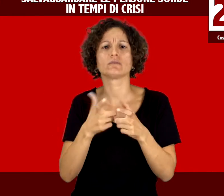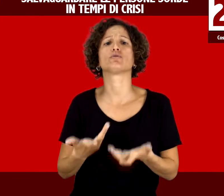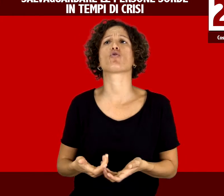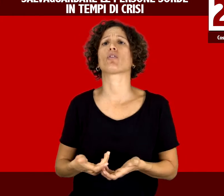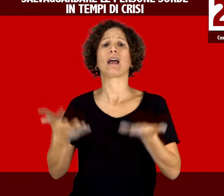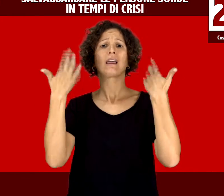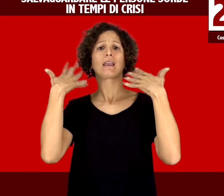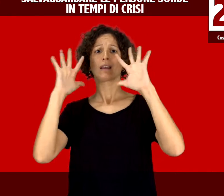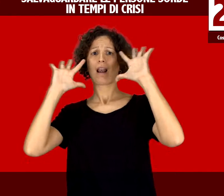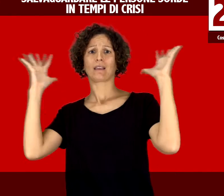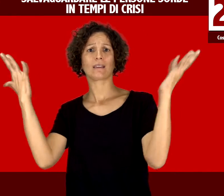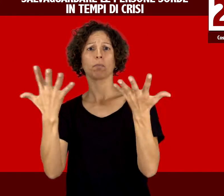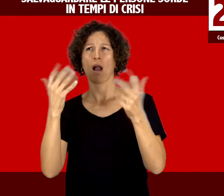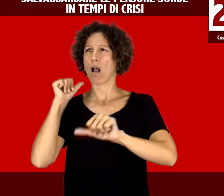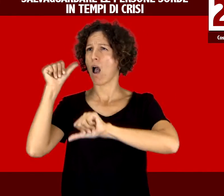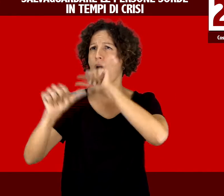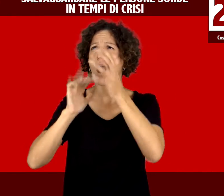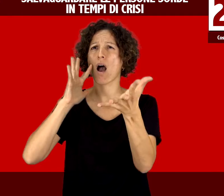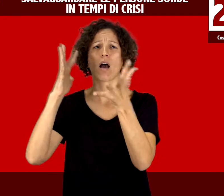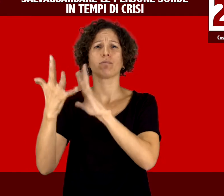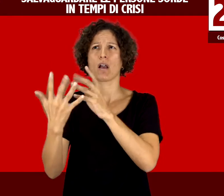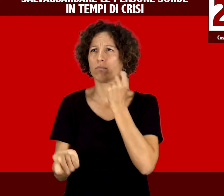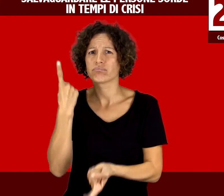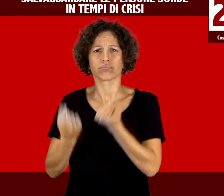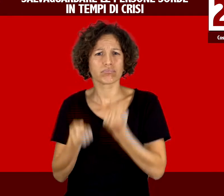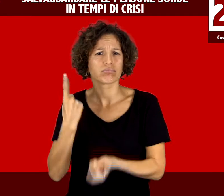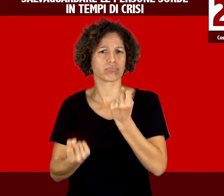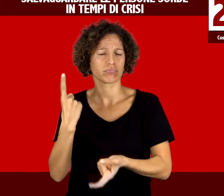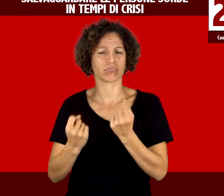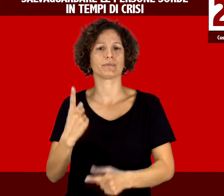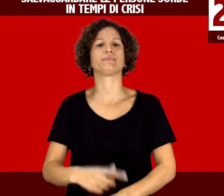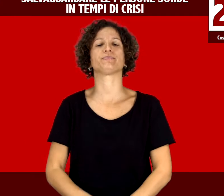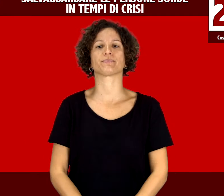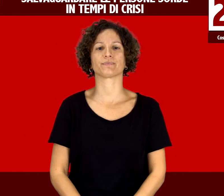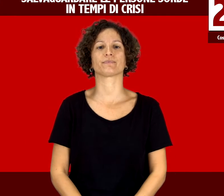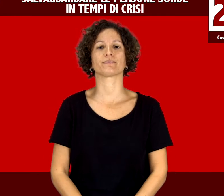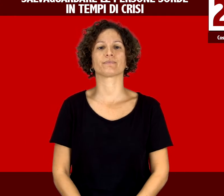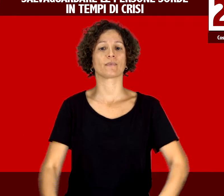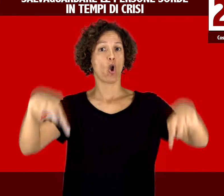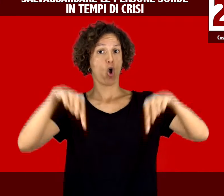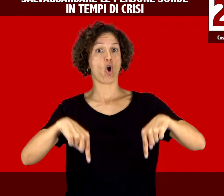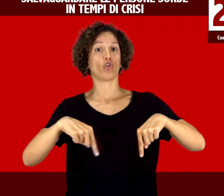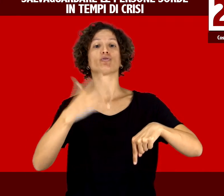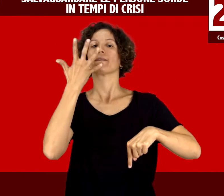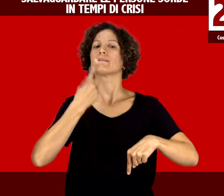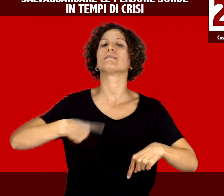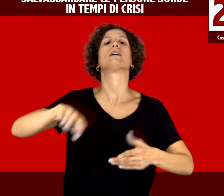comunicative, oppure agli effetti del cambiamento climatico che ci riguardano tutti, come gli eventi climatici estremi sempre